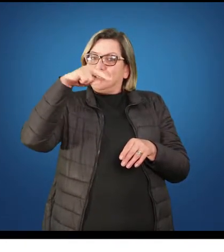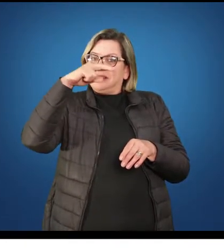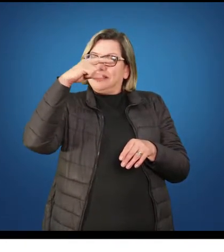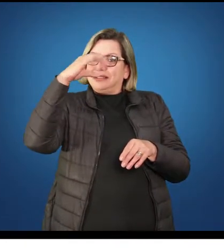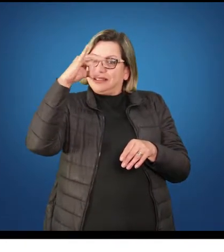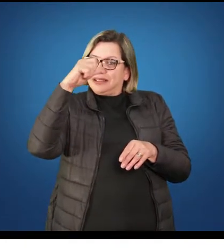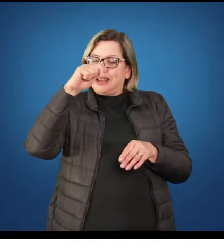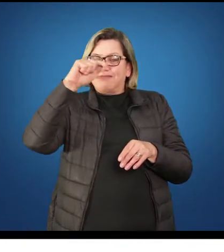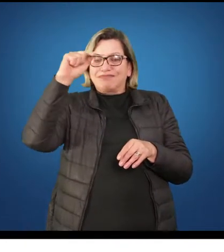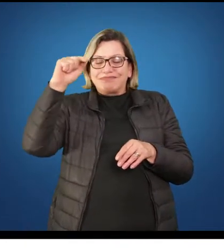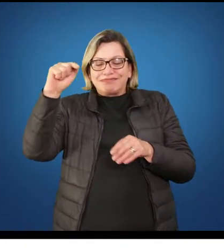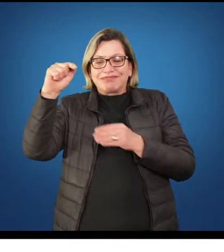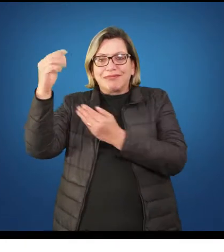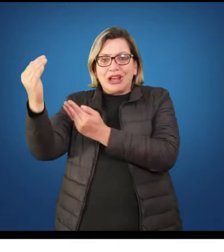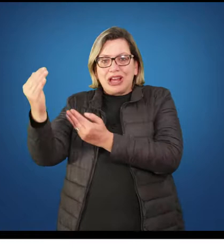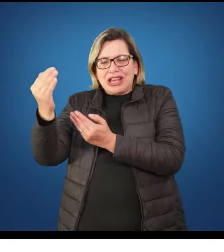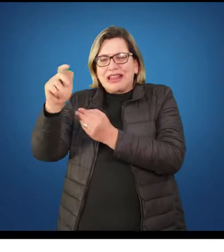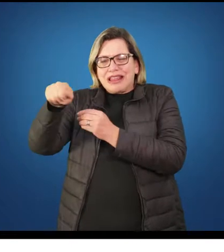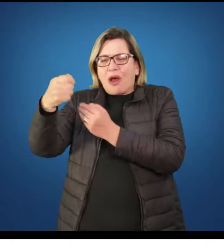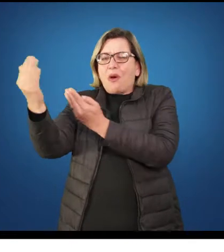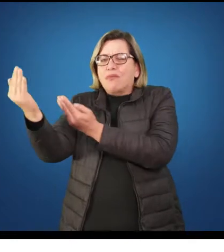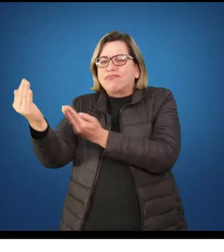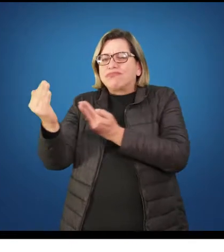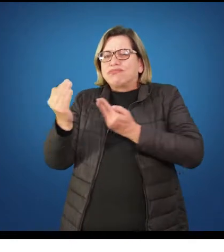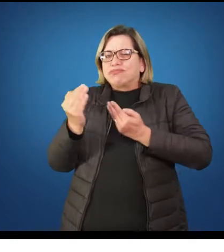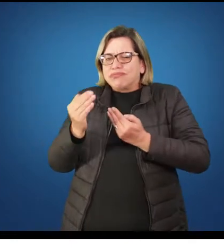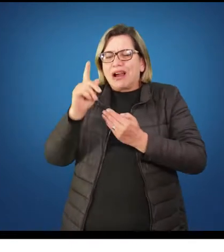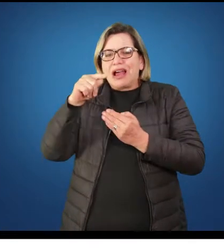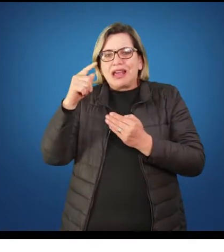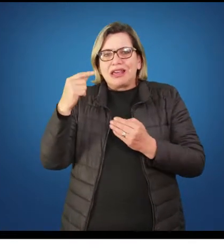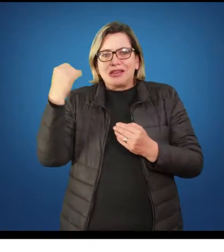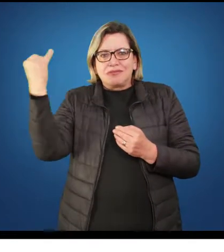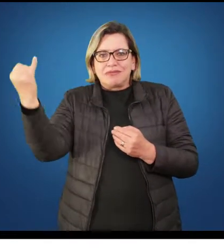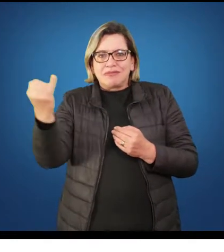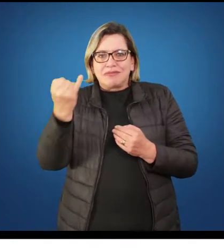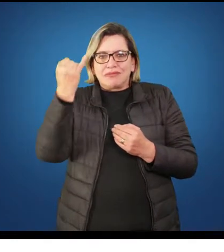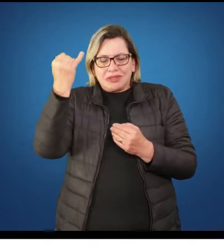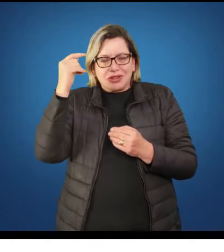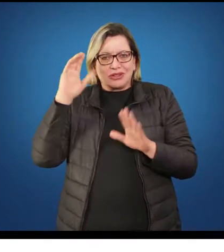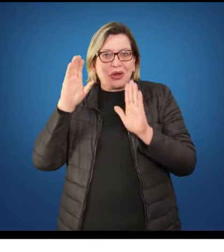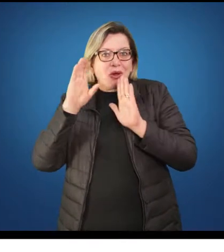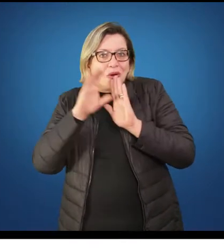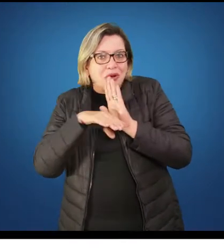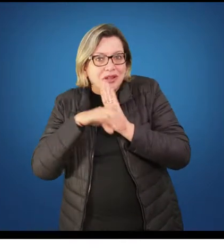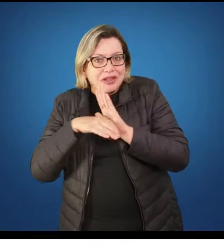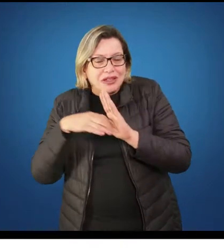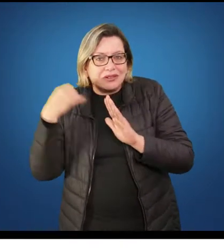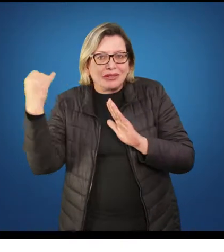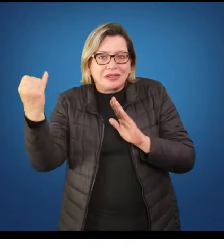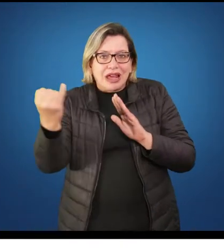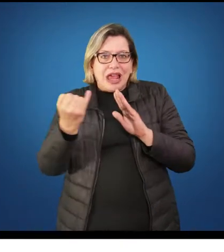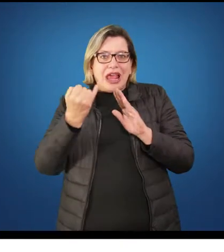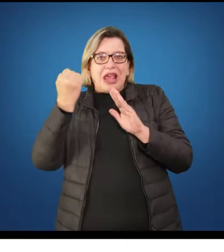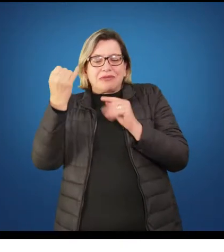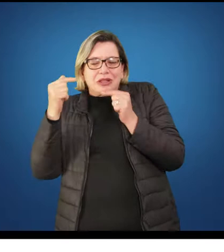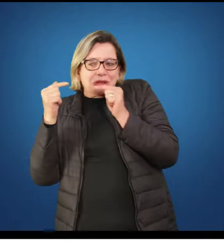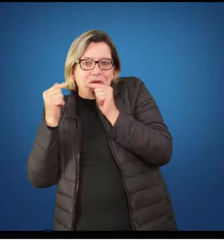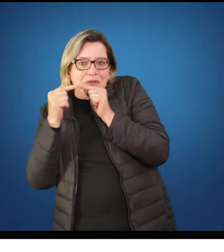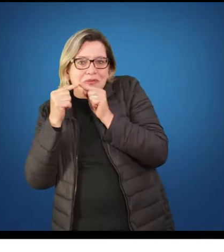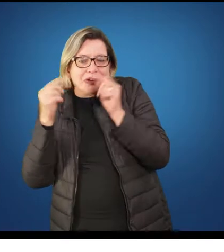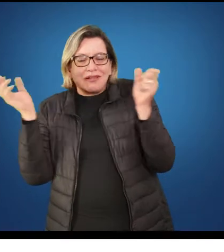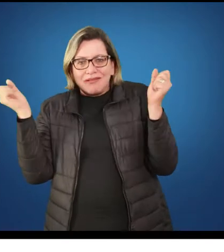quieta, eu prefiro trabalhar com adolescente. Aí, de repente, alguém pode falar, não, adolescente, aborrecente, enfim.